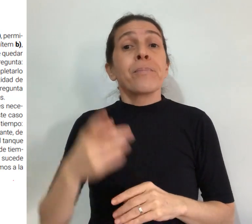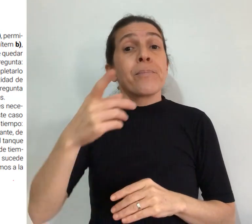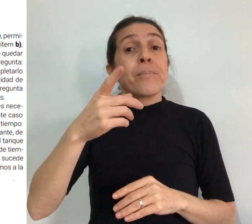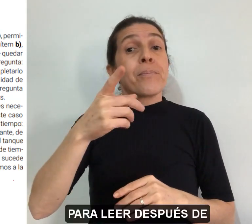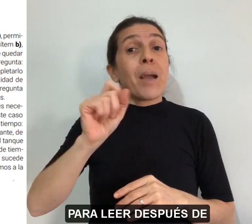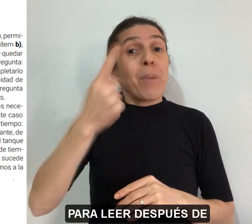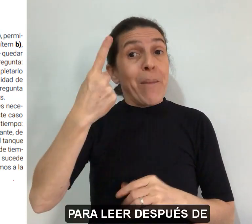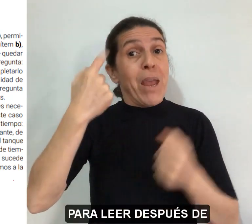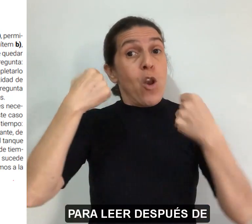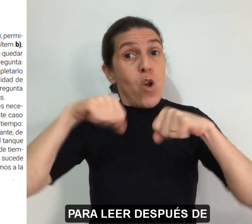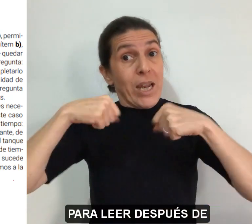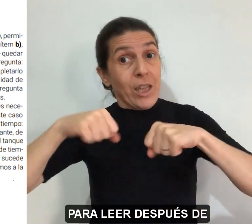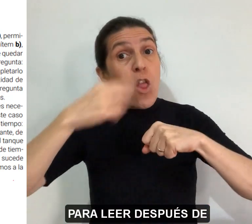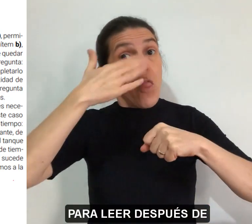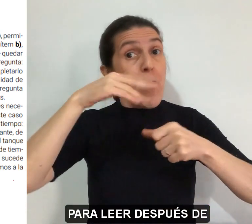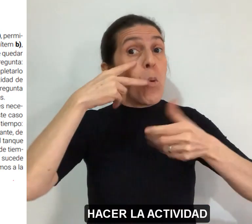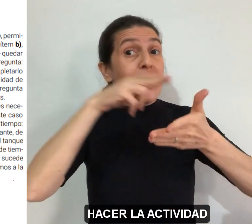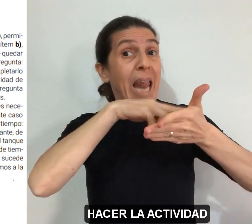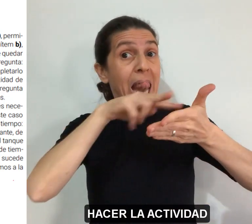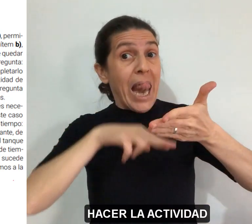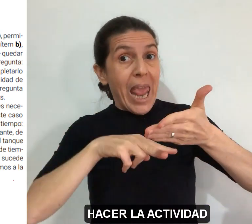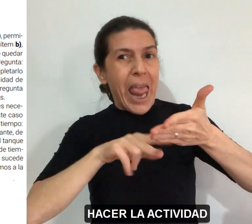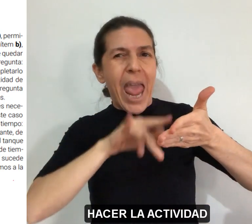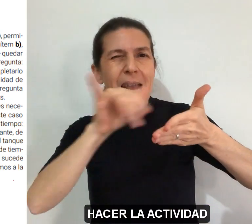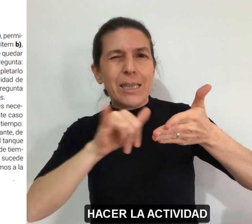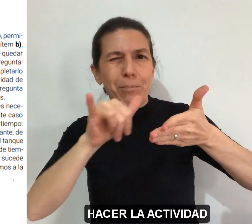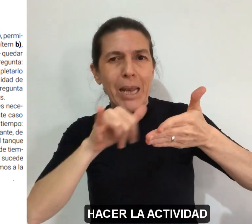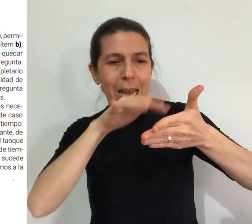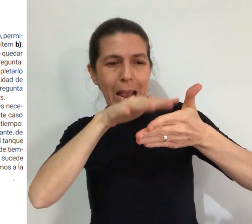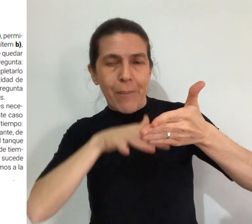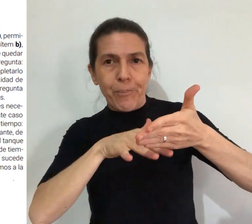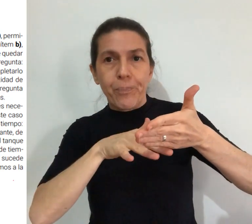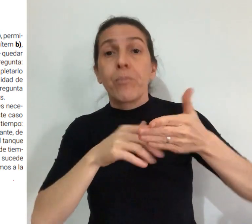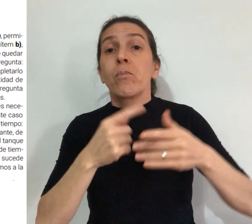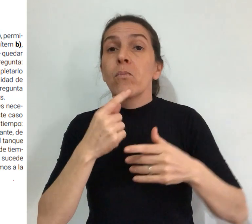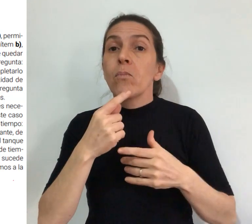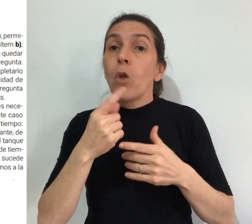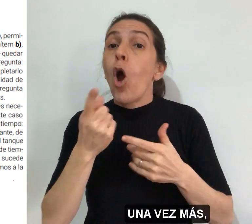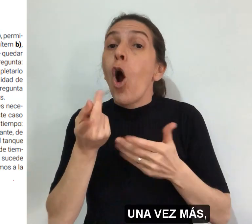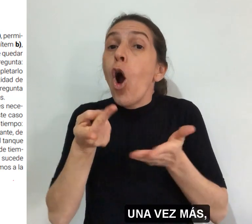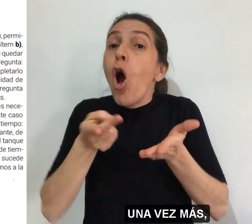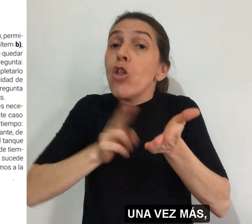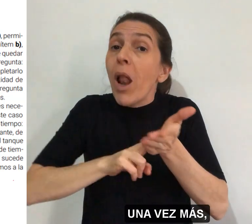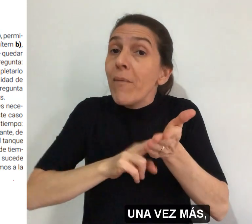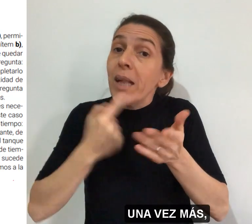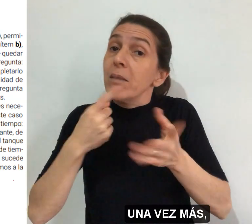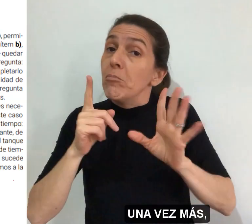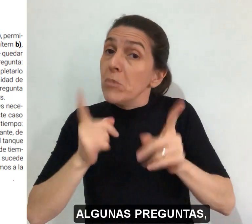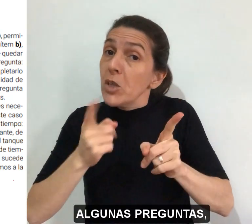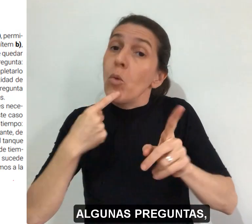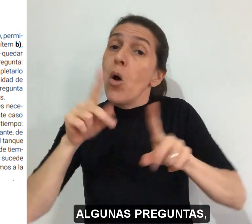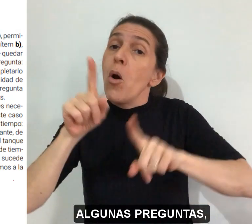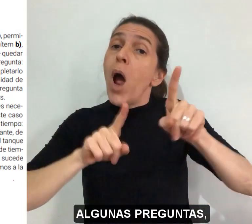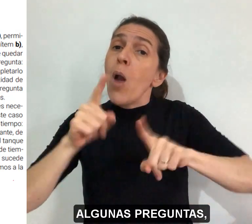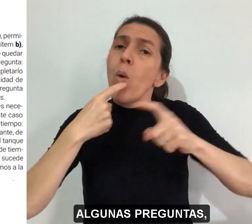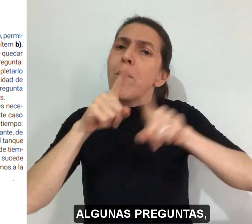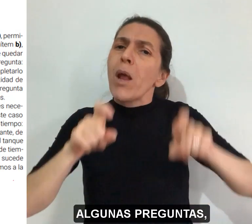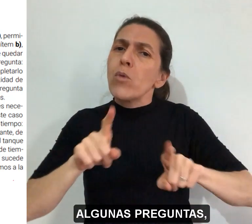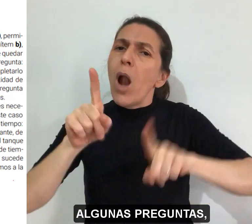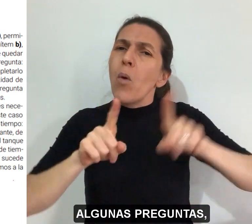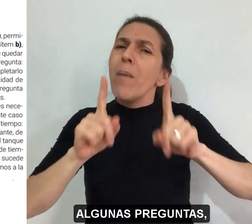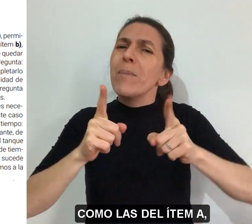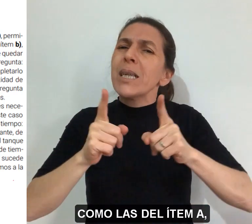para leer después de hacer la actividad Una vez más algunas preguntas